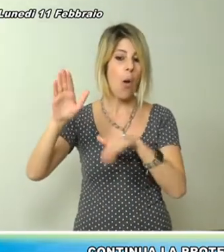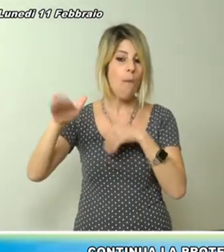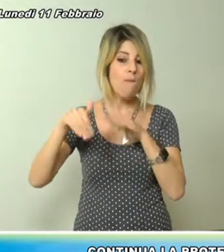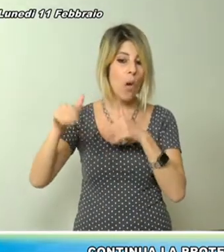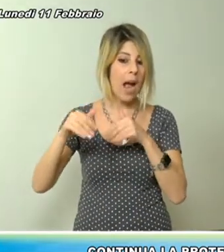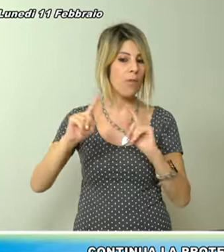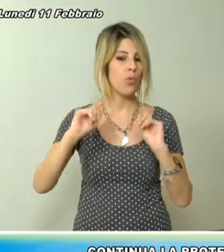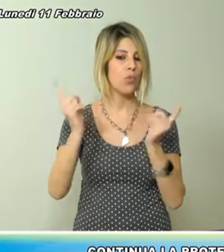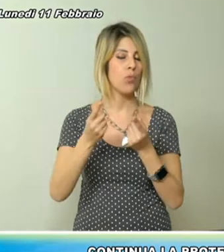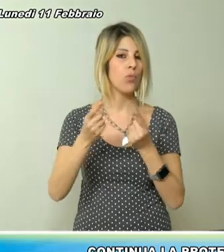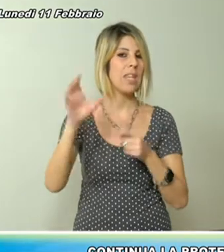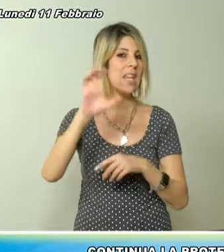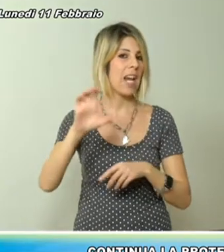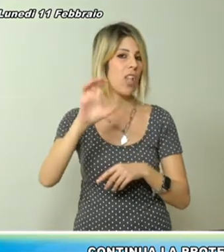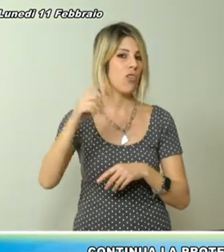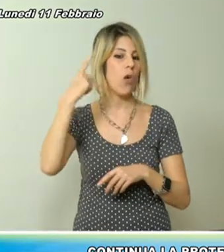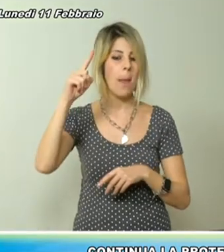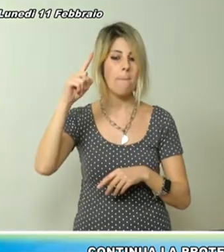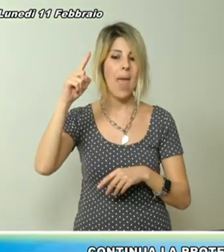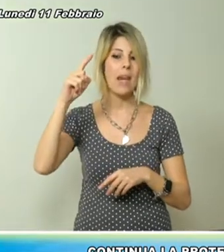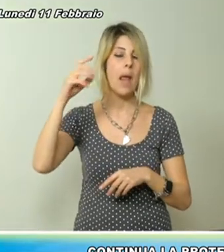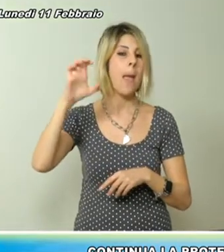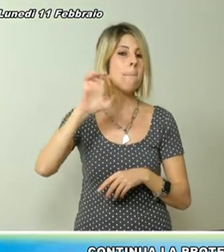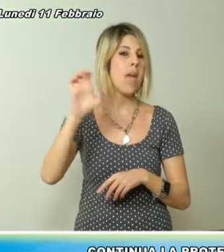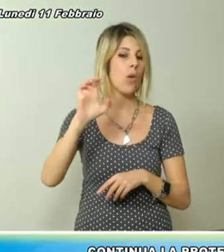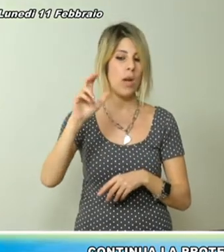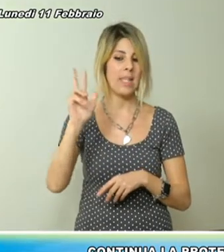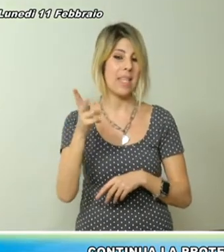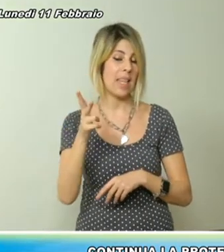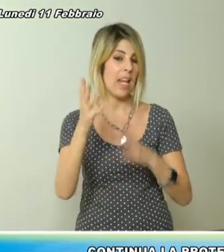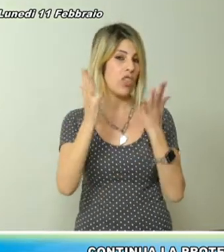le parti in regione per mercoledì 13 febbraio.